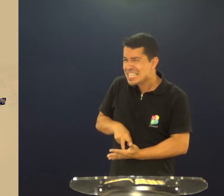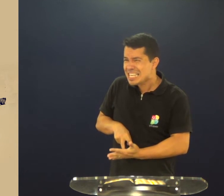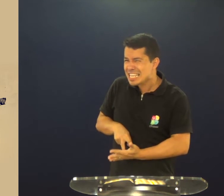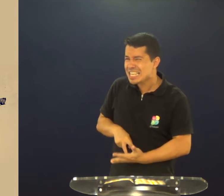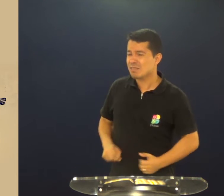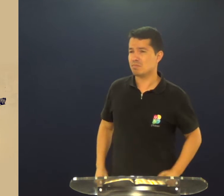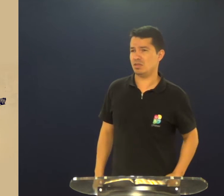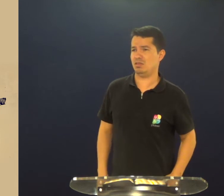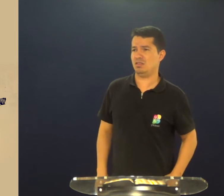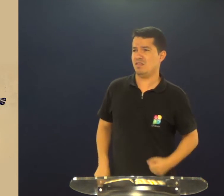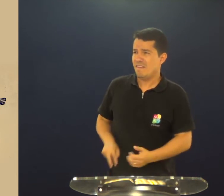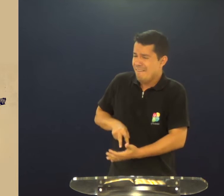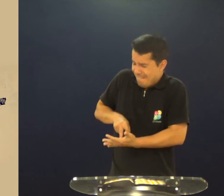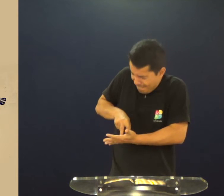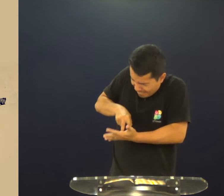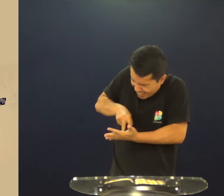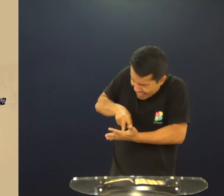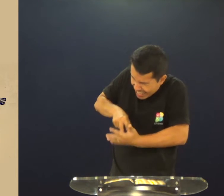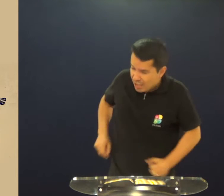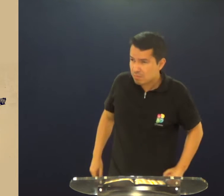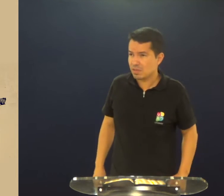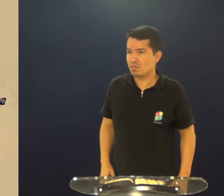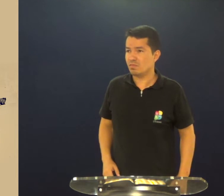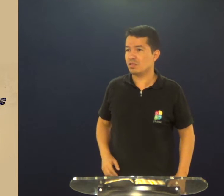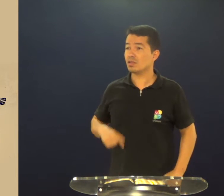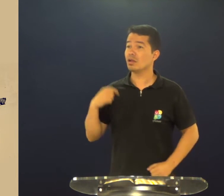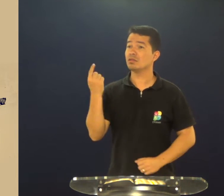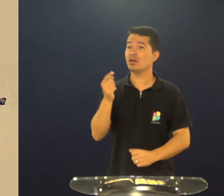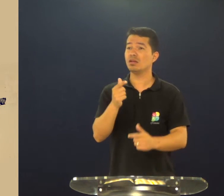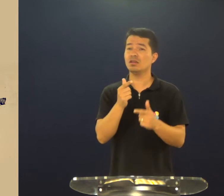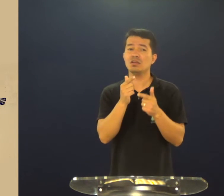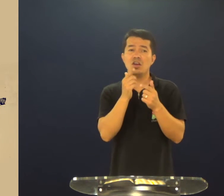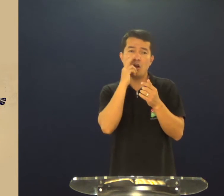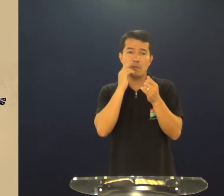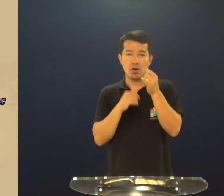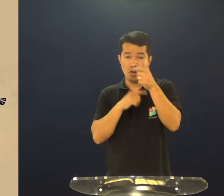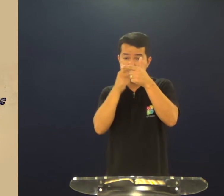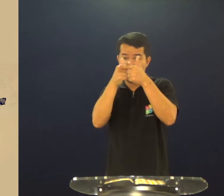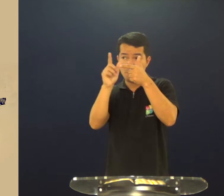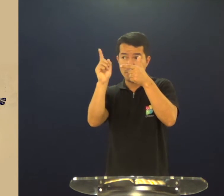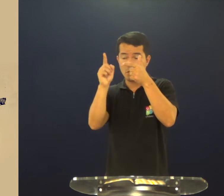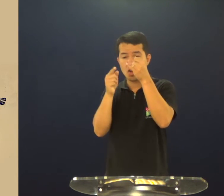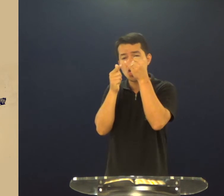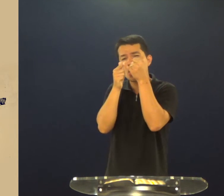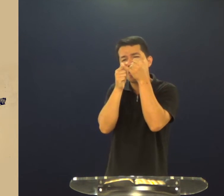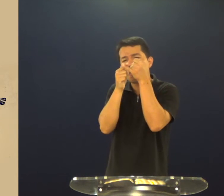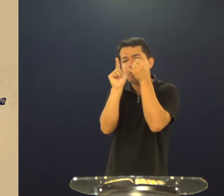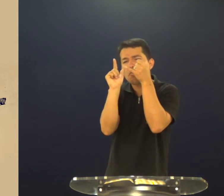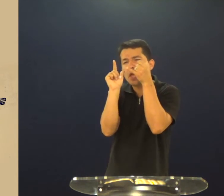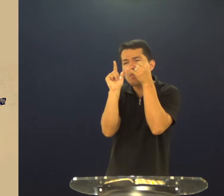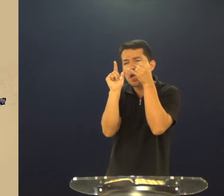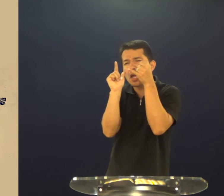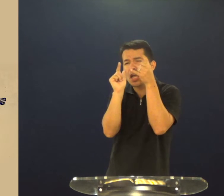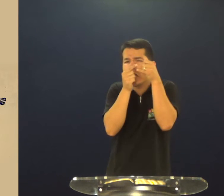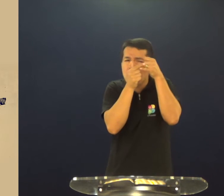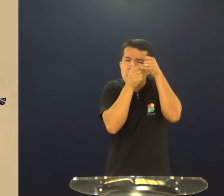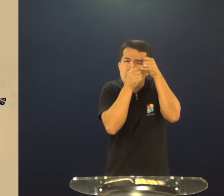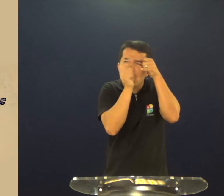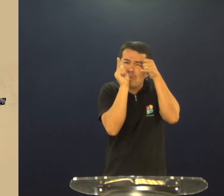se manteve firme, Jesus não desistiu, mas às vezes nós temos assim um probleminha,